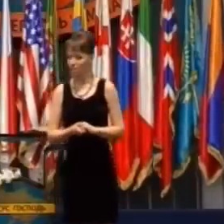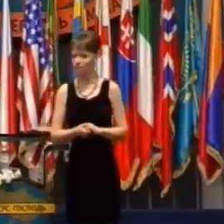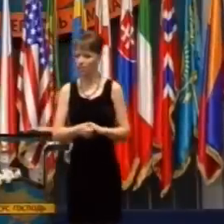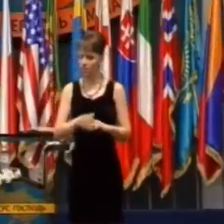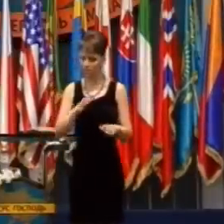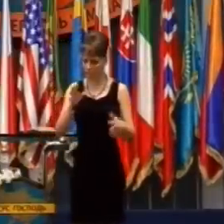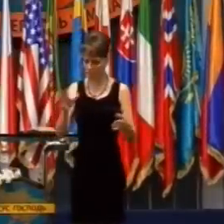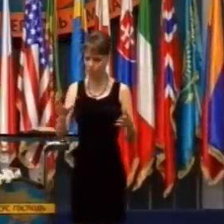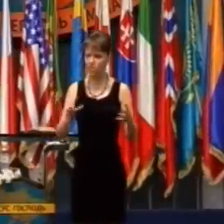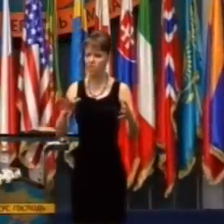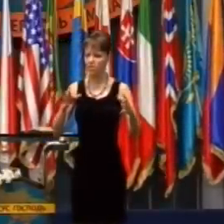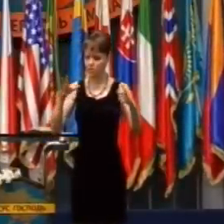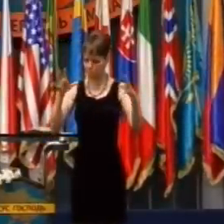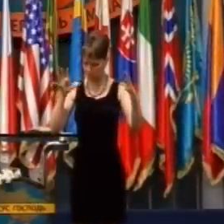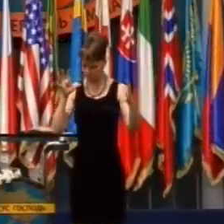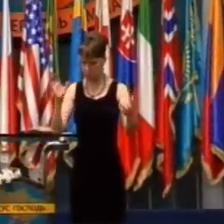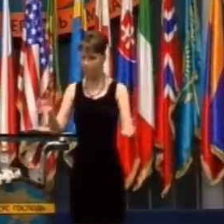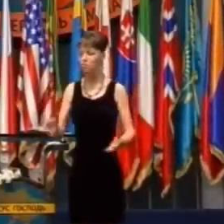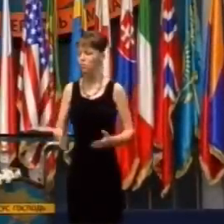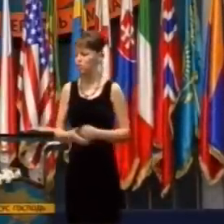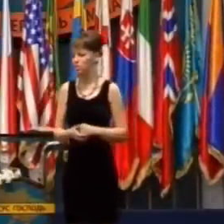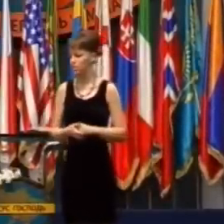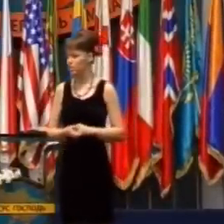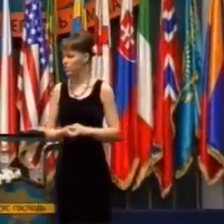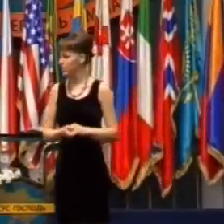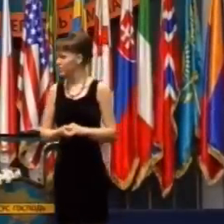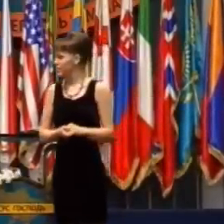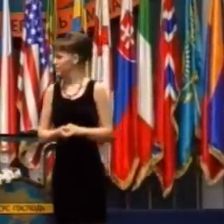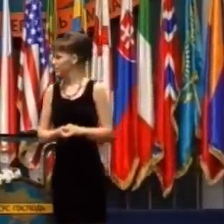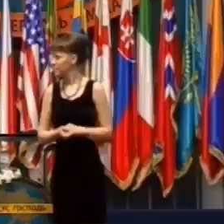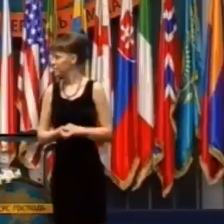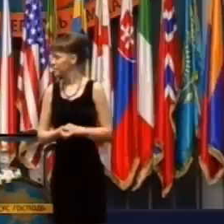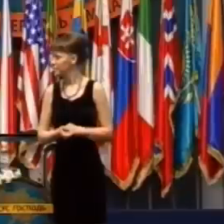Premávka na ceste bola zastavená a bolo tam plno zmetku.